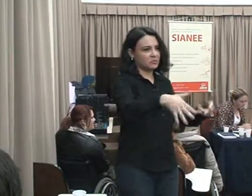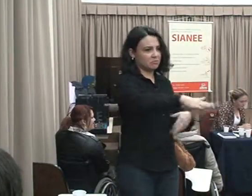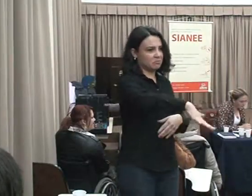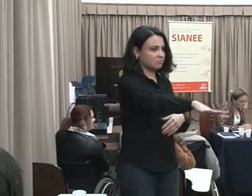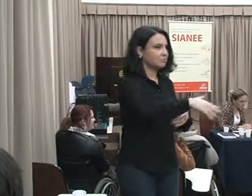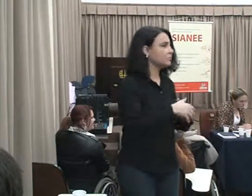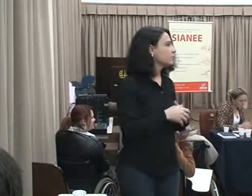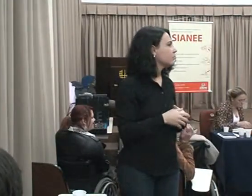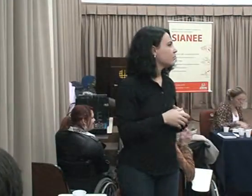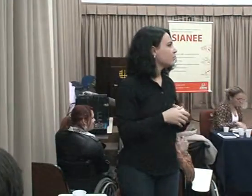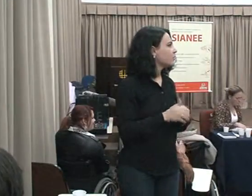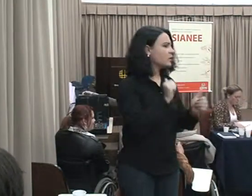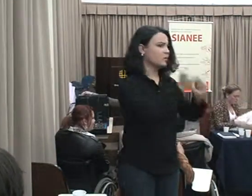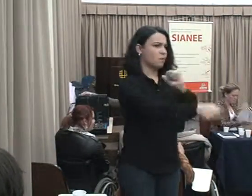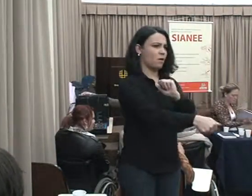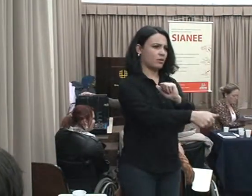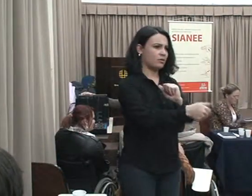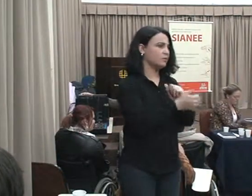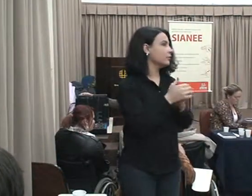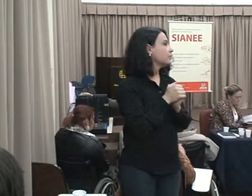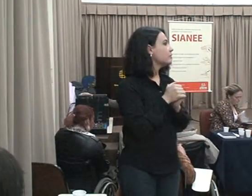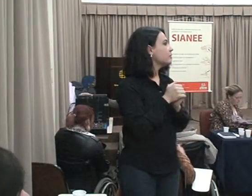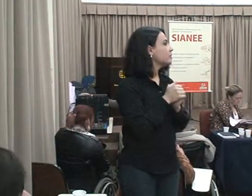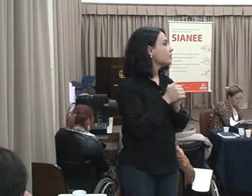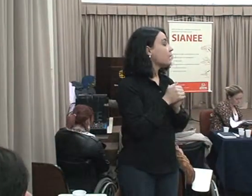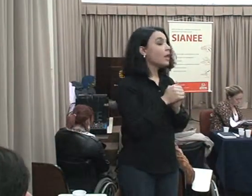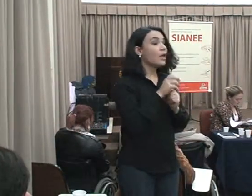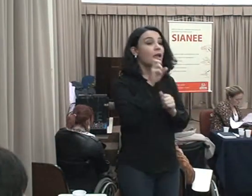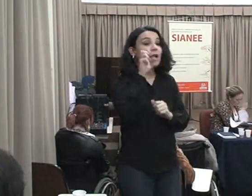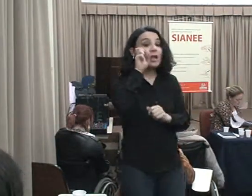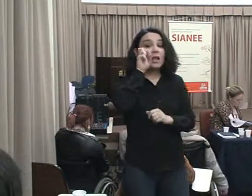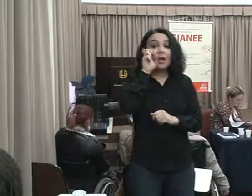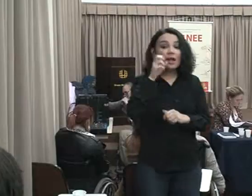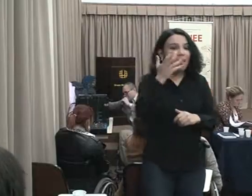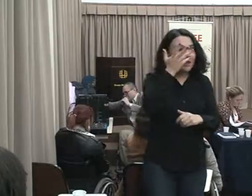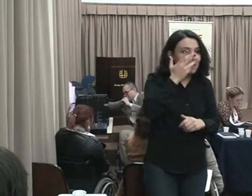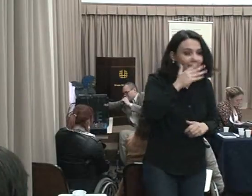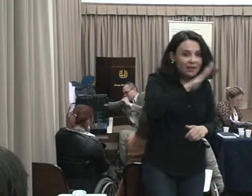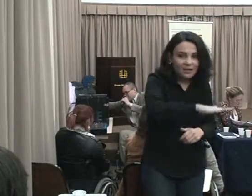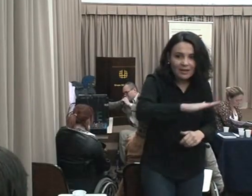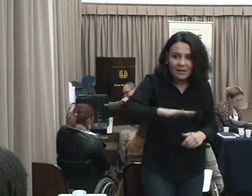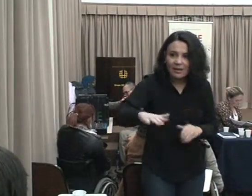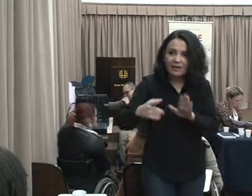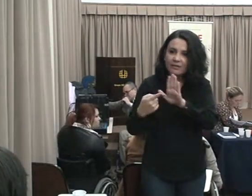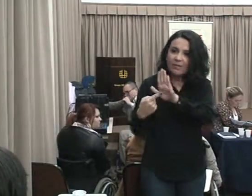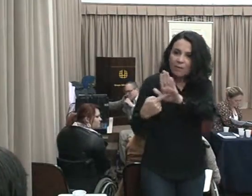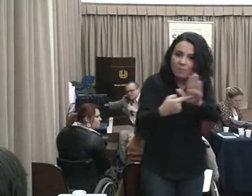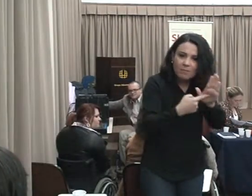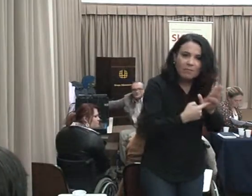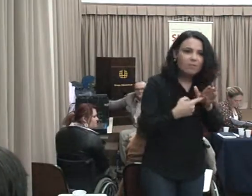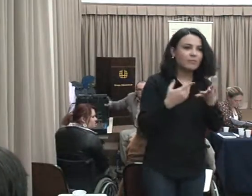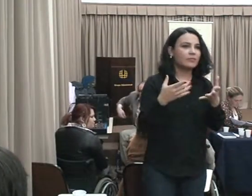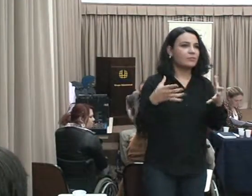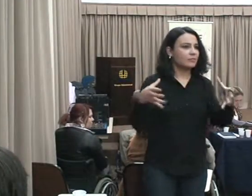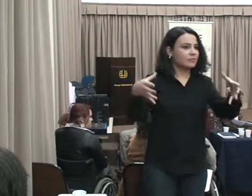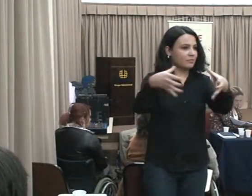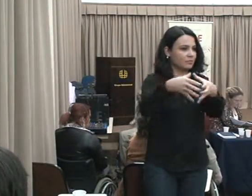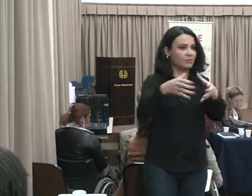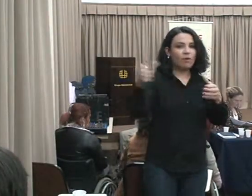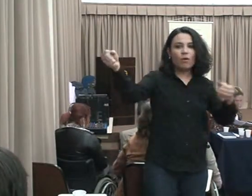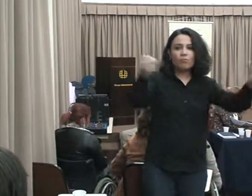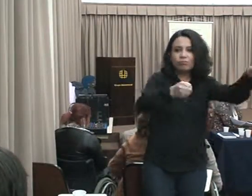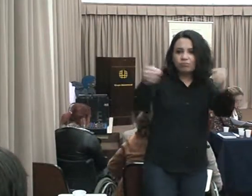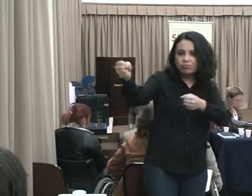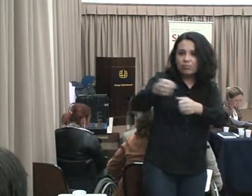o quê? Eu vi uma pessoa Pegando criança por criança Mostrando para concentrar Lá estava